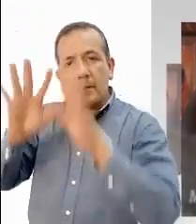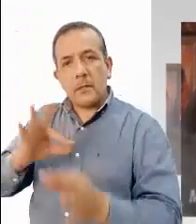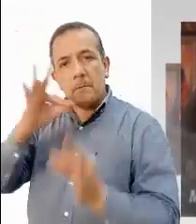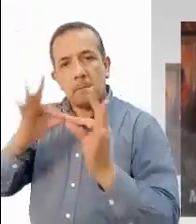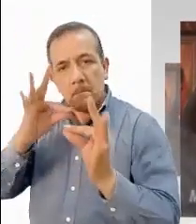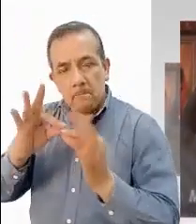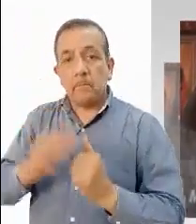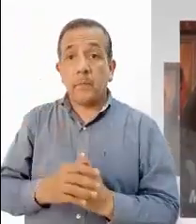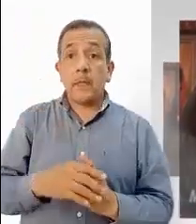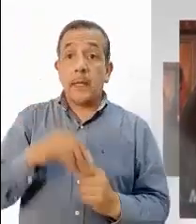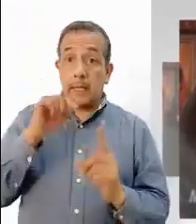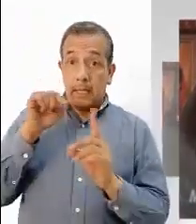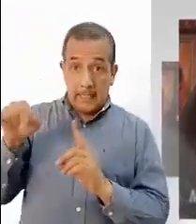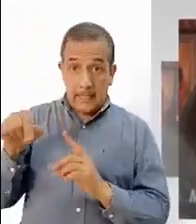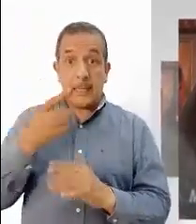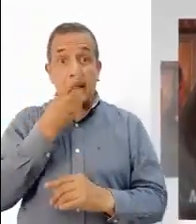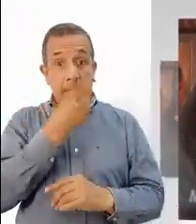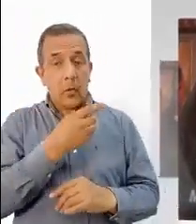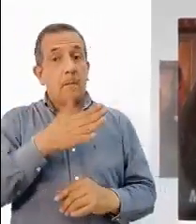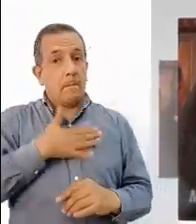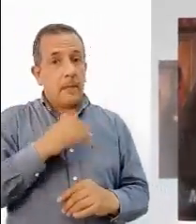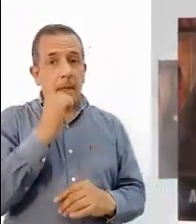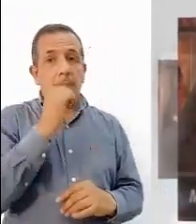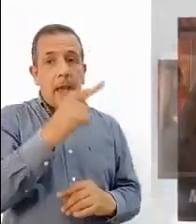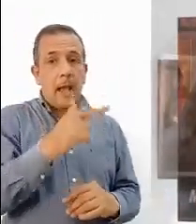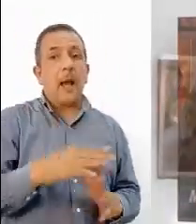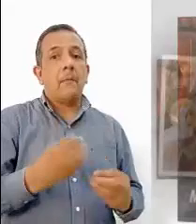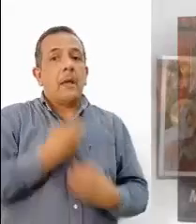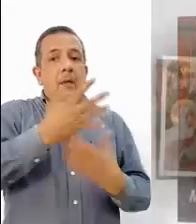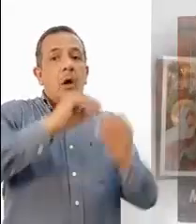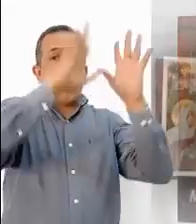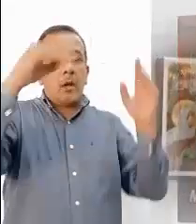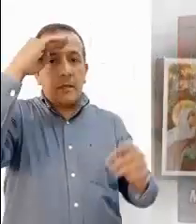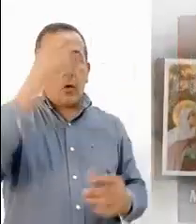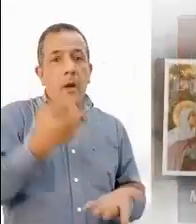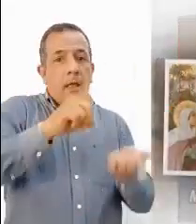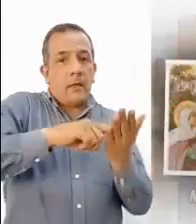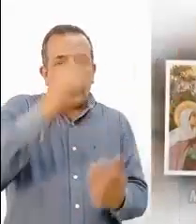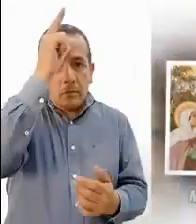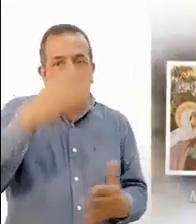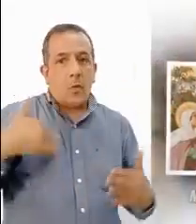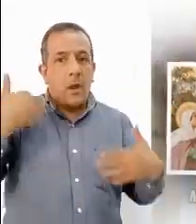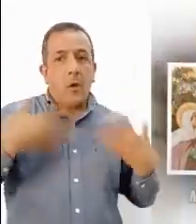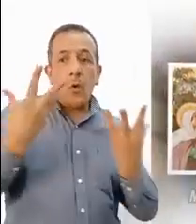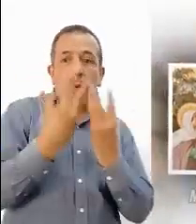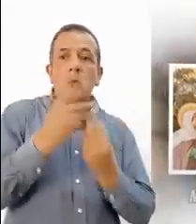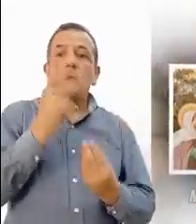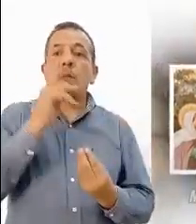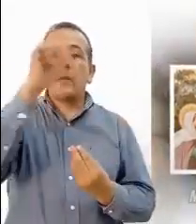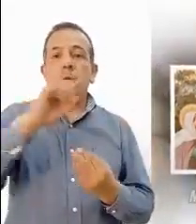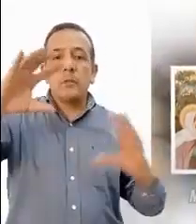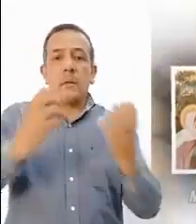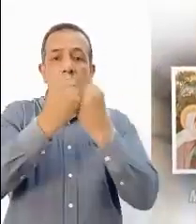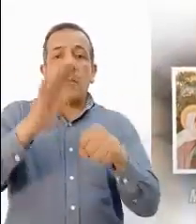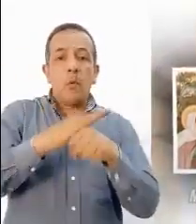Entonces dijo María, Mi alma glorifica al Señor y mi espíritu se llena de júbilo en Dios mi Salvador, porque puso sus